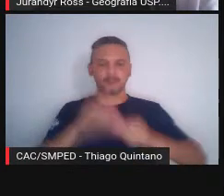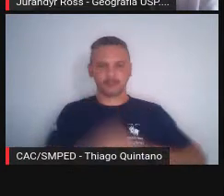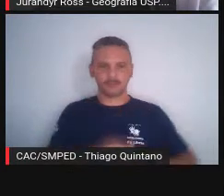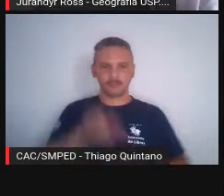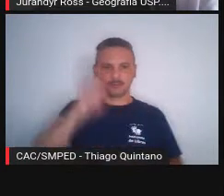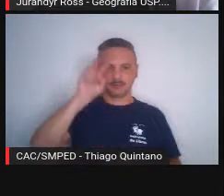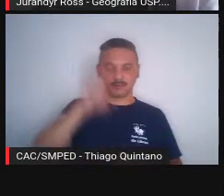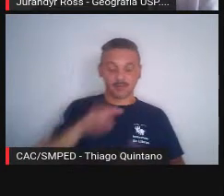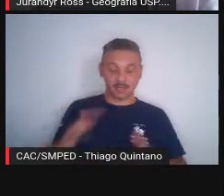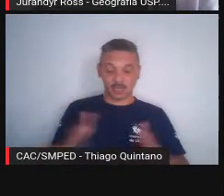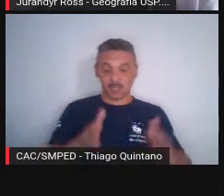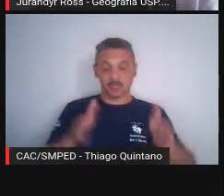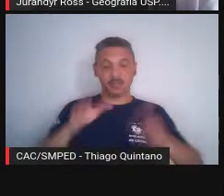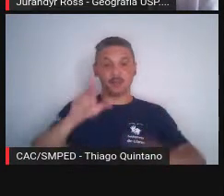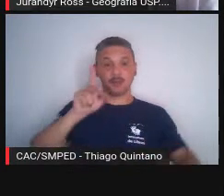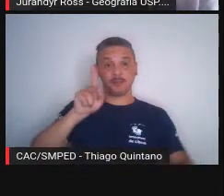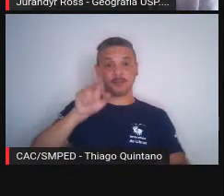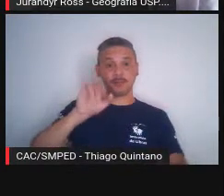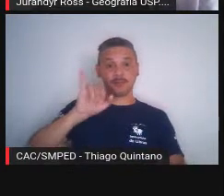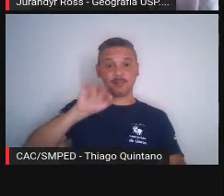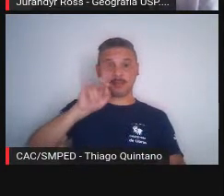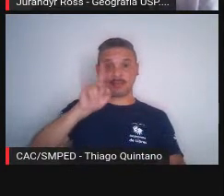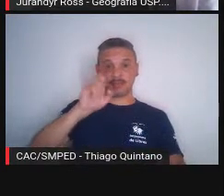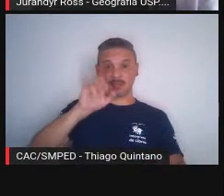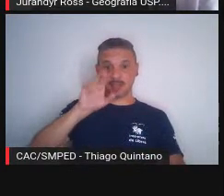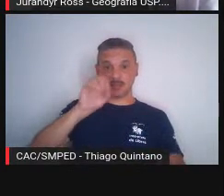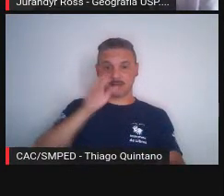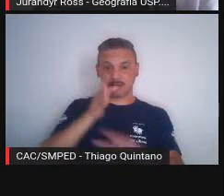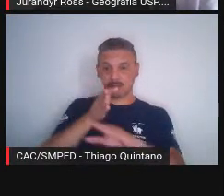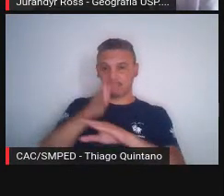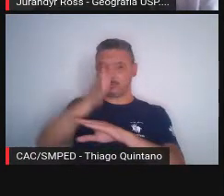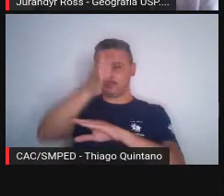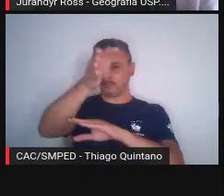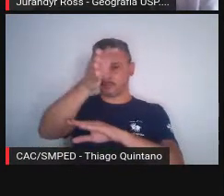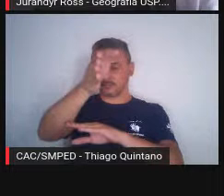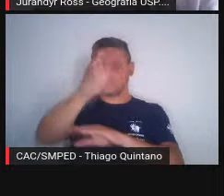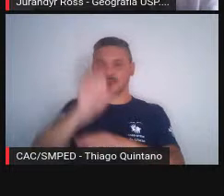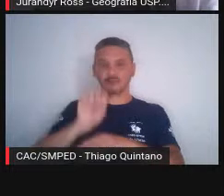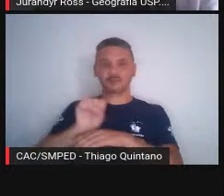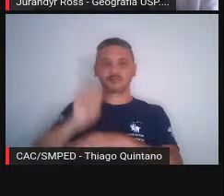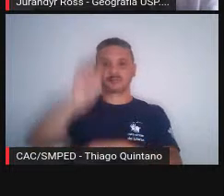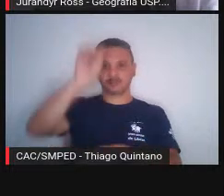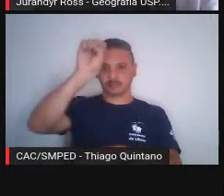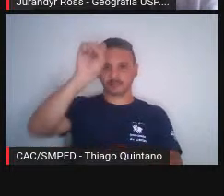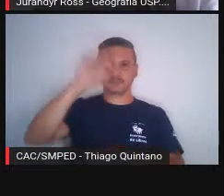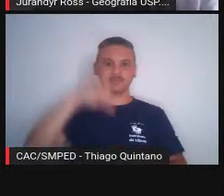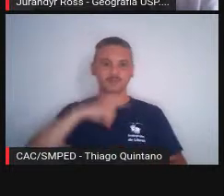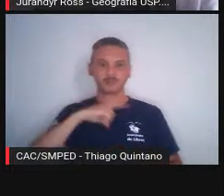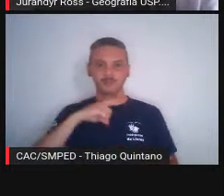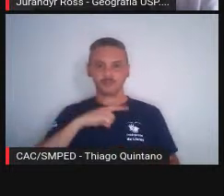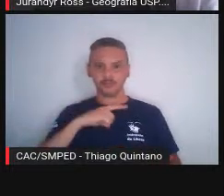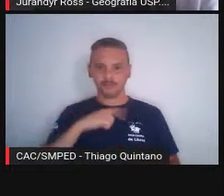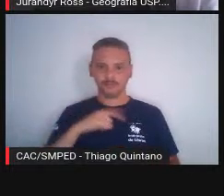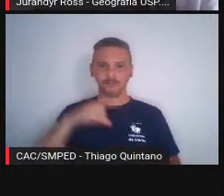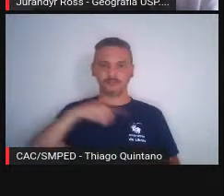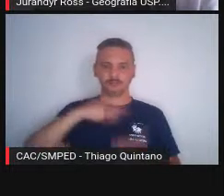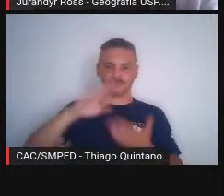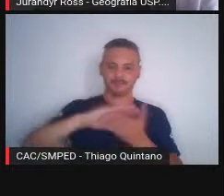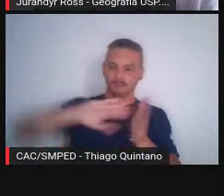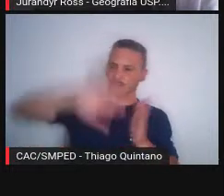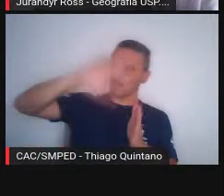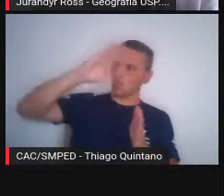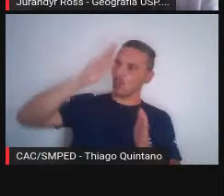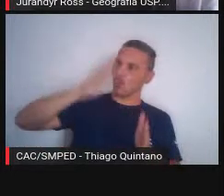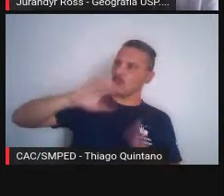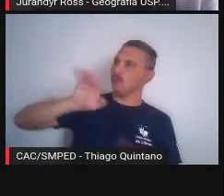rio Pinheiros aqui na direção sul, na direção da sua cabeceira, tanto é que tem umas partes mais altas aqui, que era